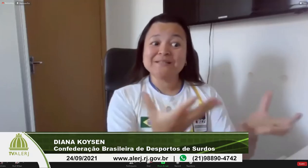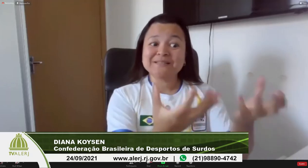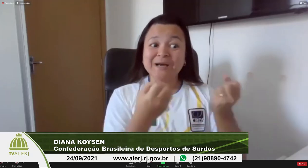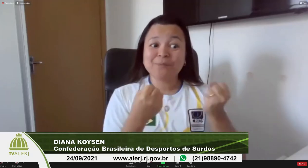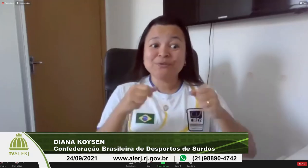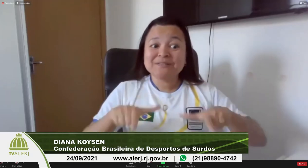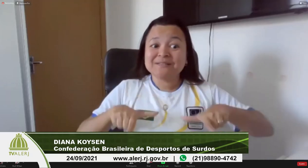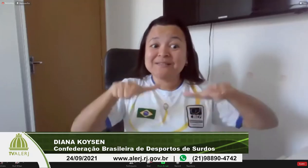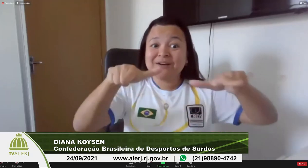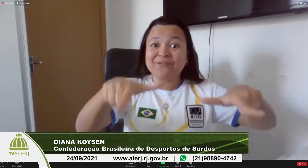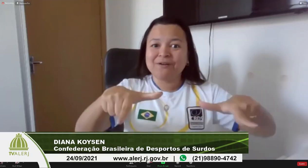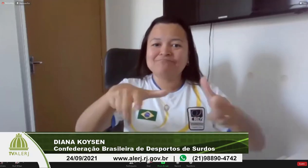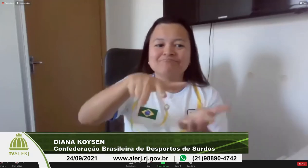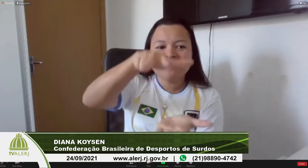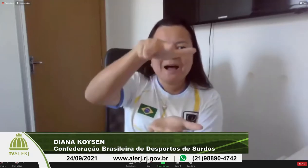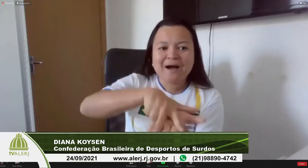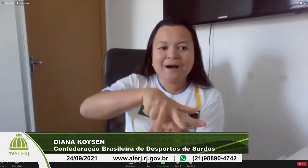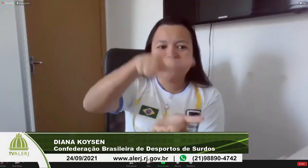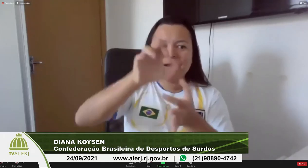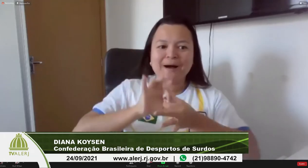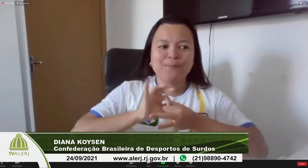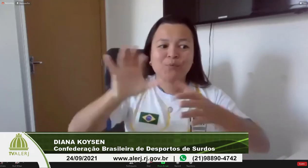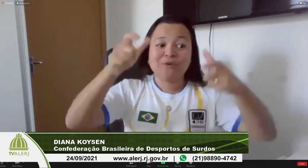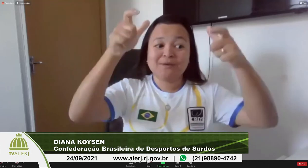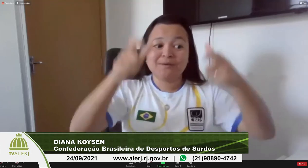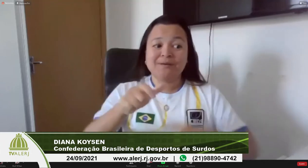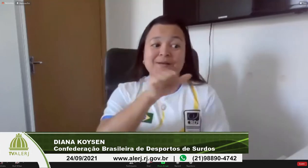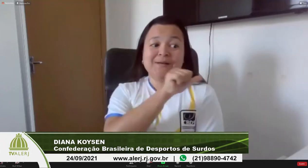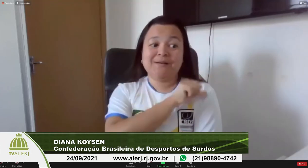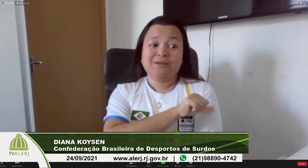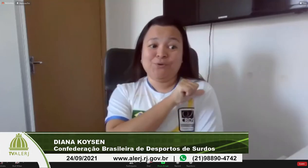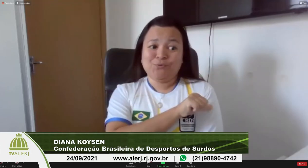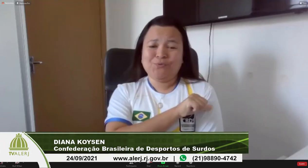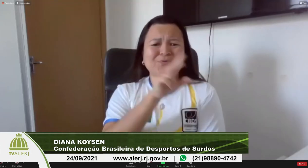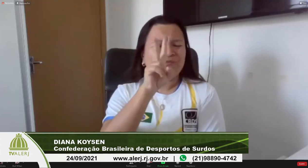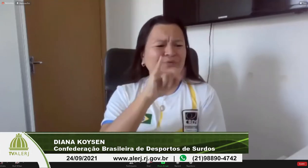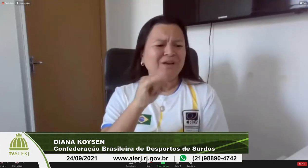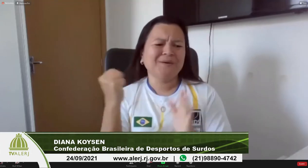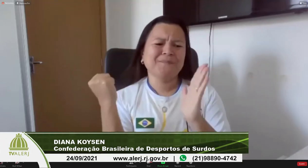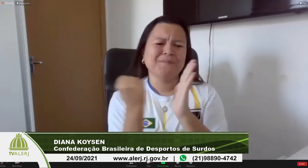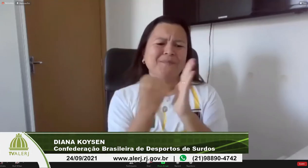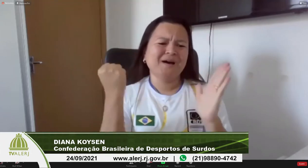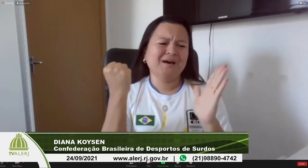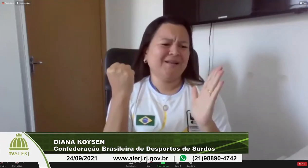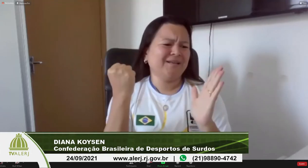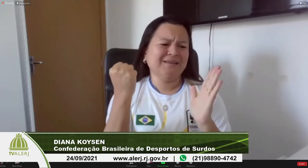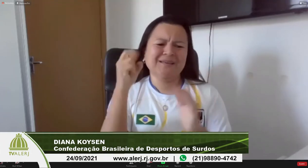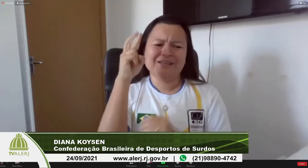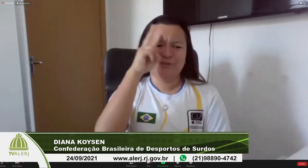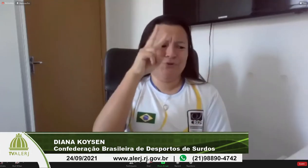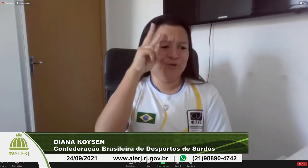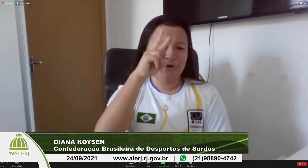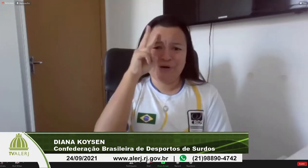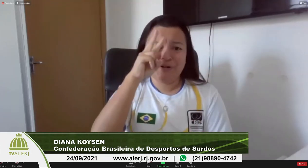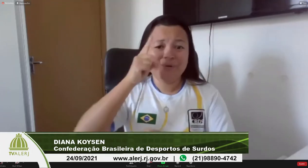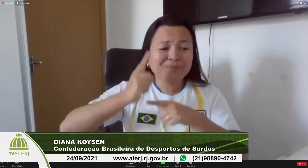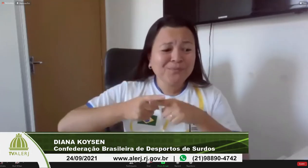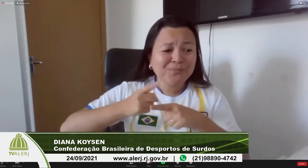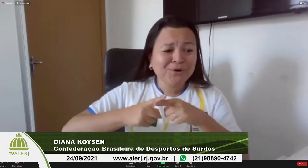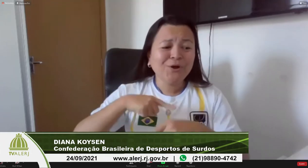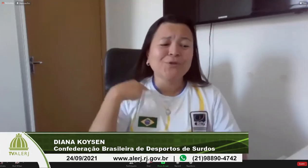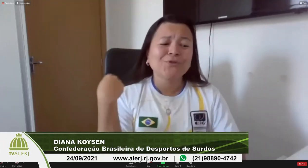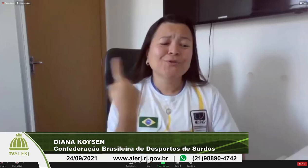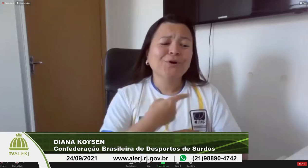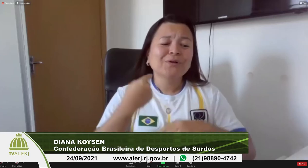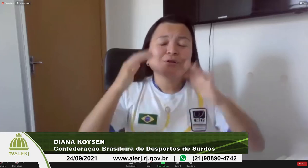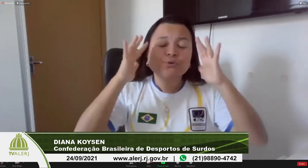internacional que a Olimpíada dos Surdos que é o maior campeonato de surdos do mundo que vai ser no estado do Rio de Janeiro eu